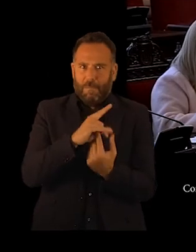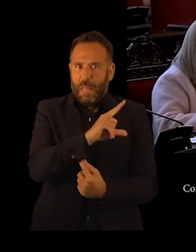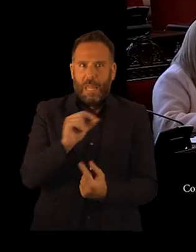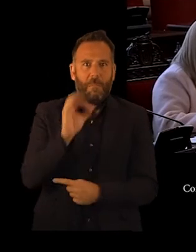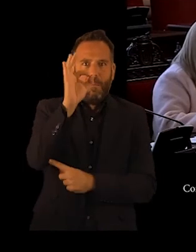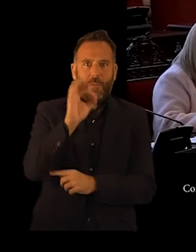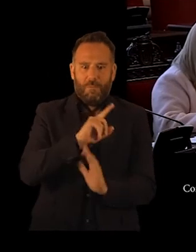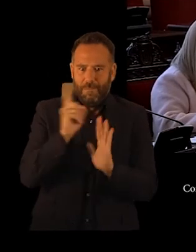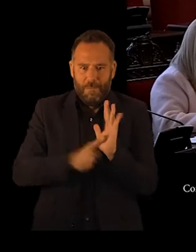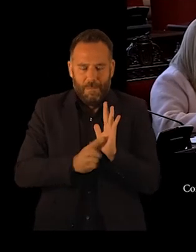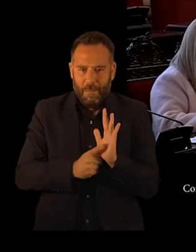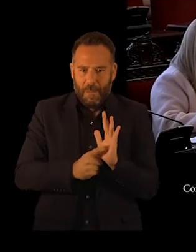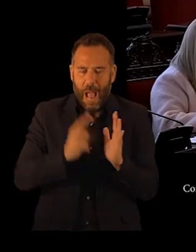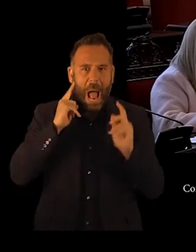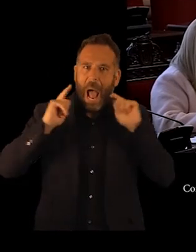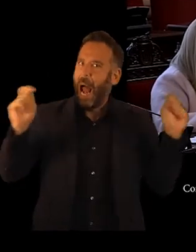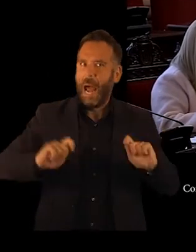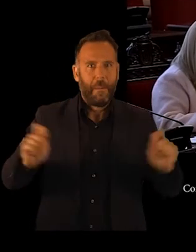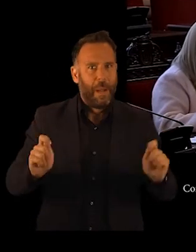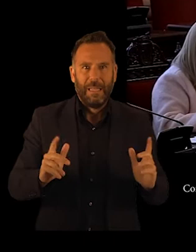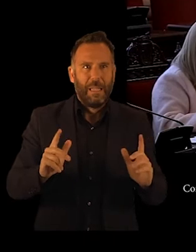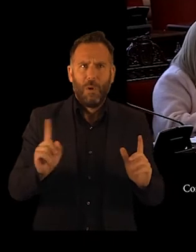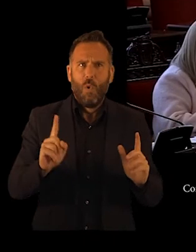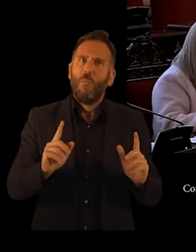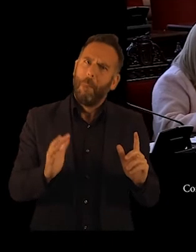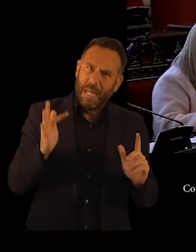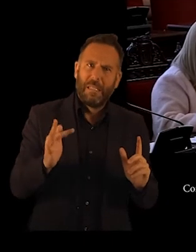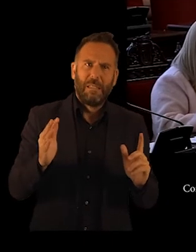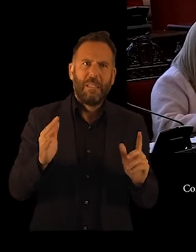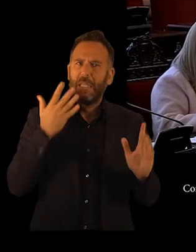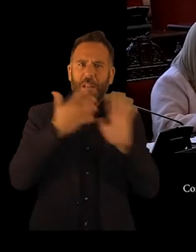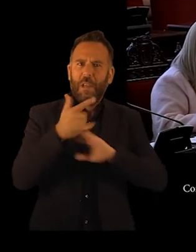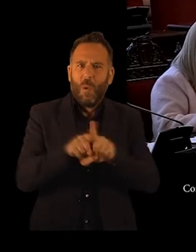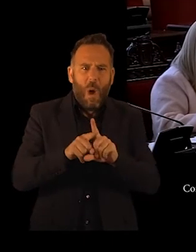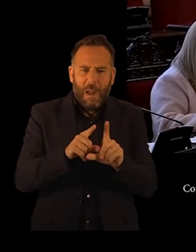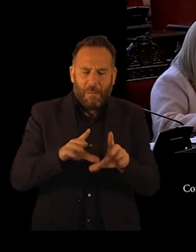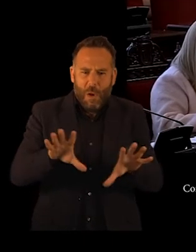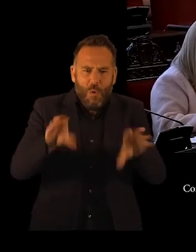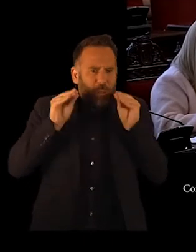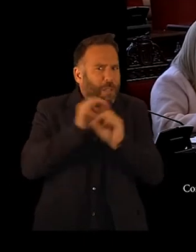no ya alarmante, sino una situación de total incomprensión,